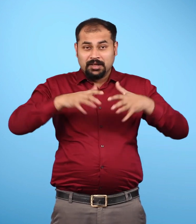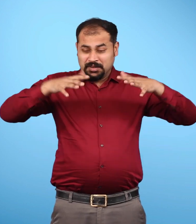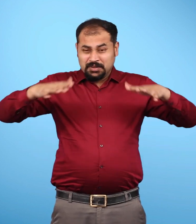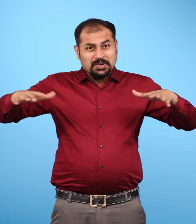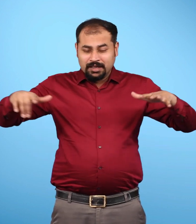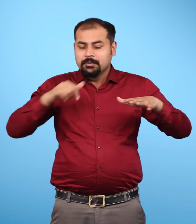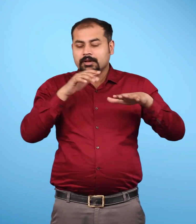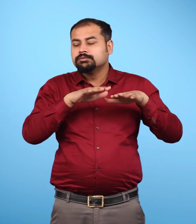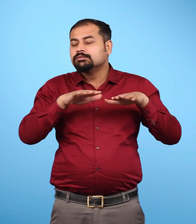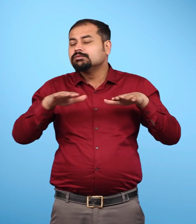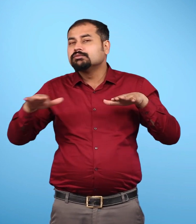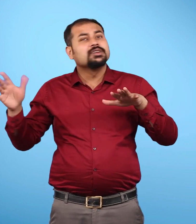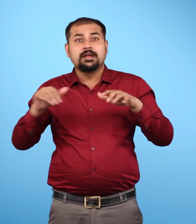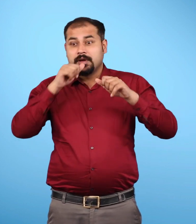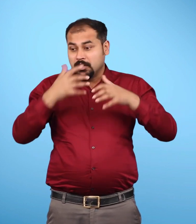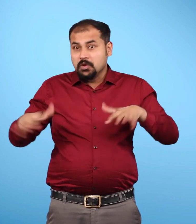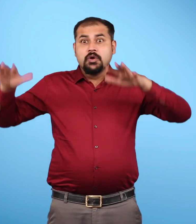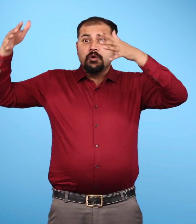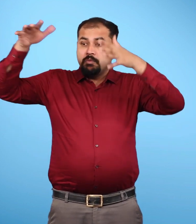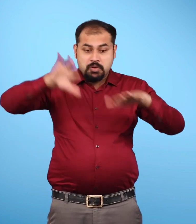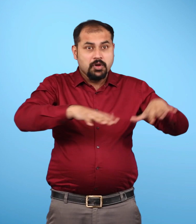महासागर या जल हमेशा गतिशील रहता है